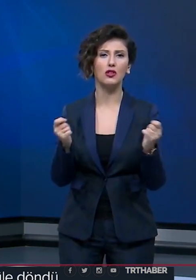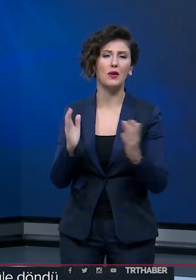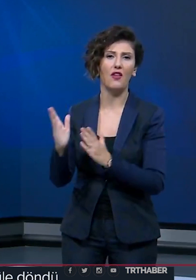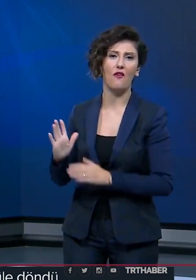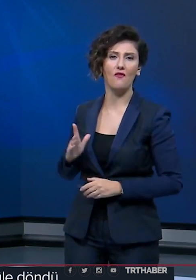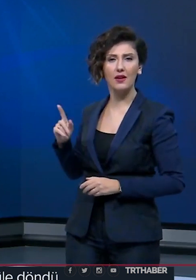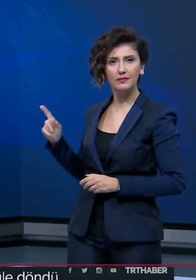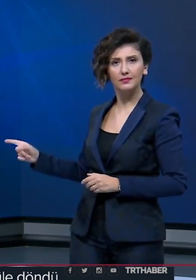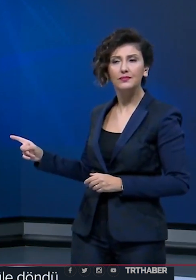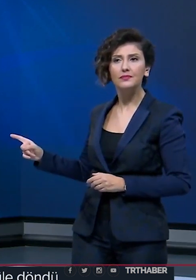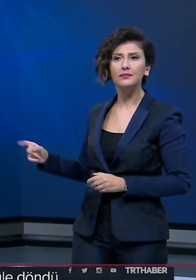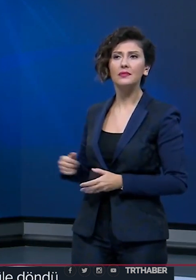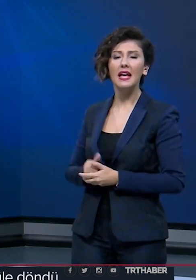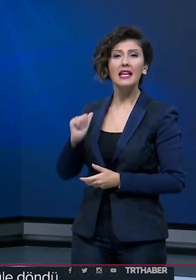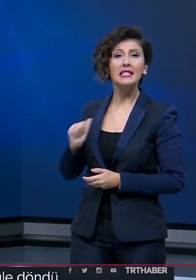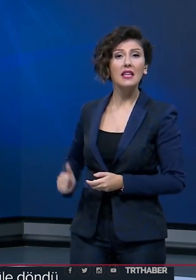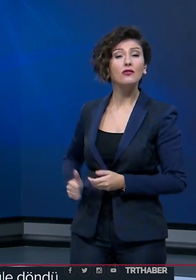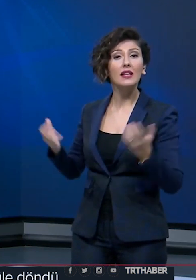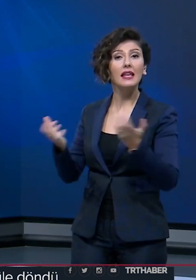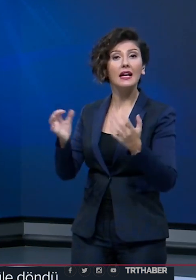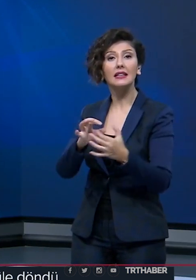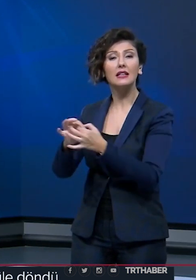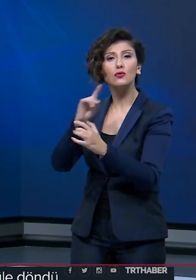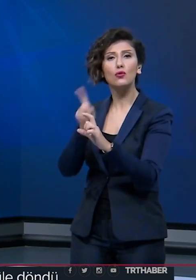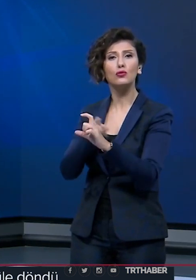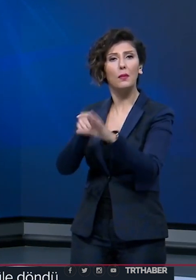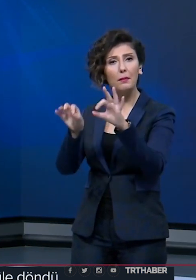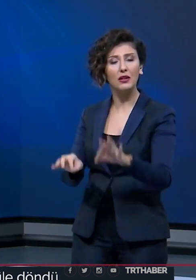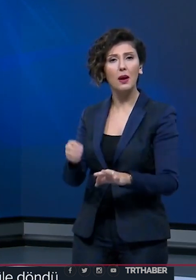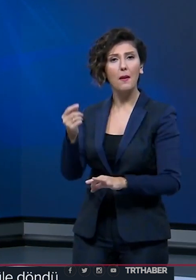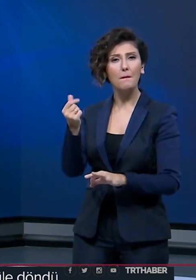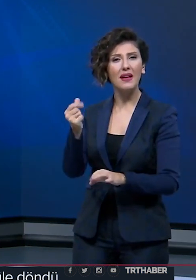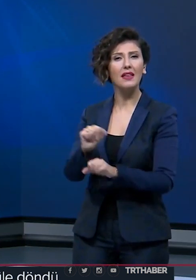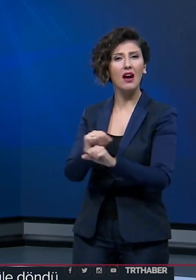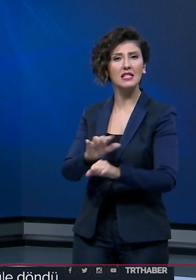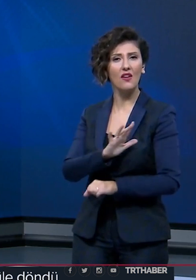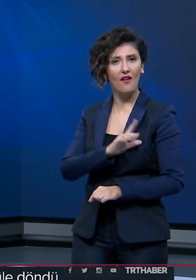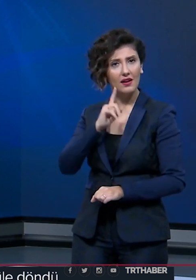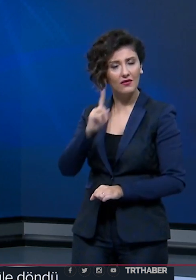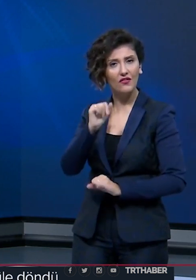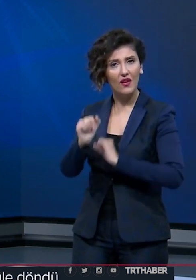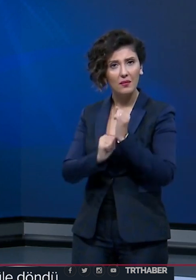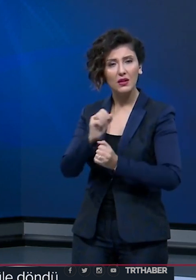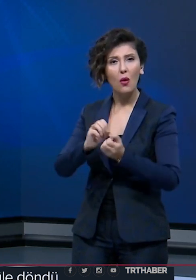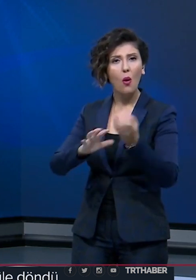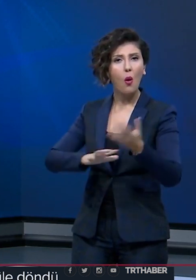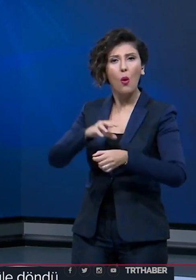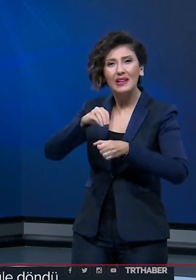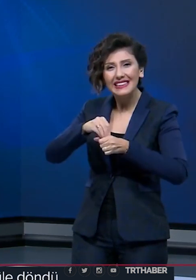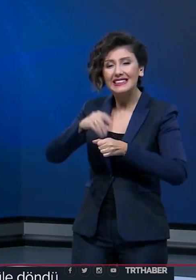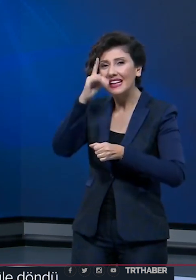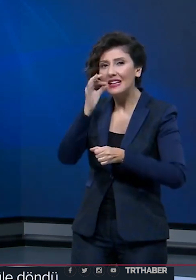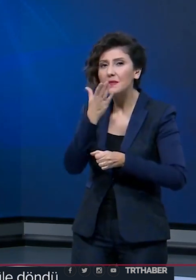çalışmaları devam ediyor. Savcılık yangınla ilgili soruşturma başlattı. Maddi hasarın meydana geldiği fabrikada,